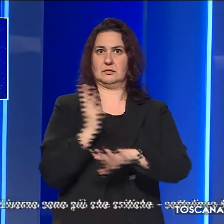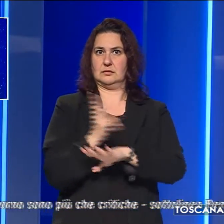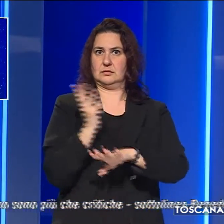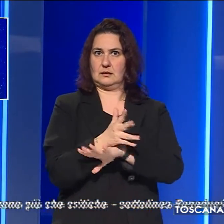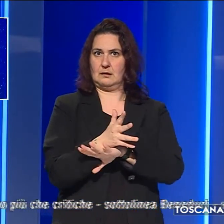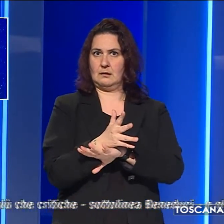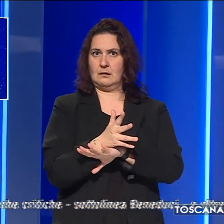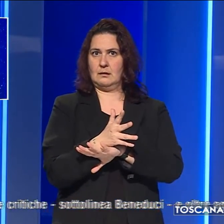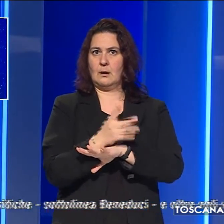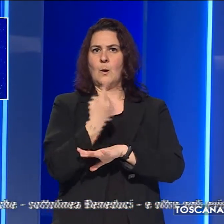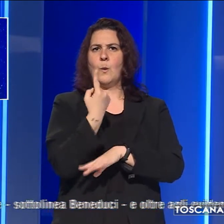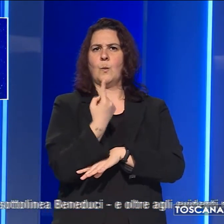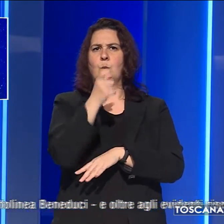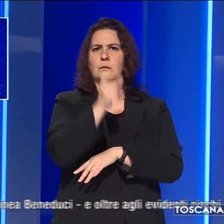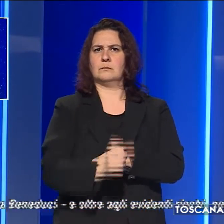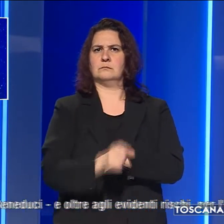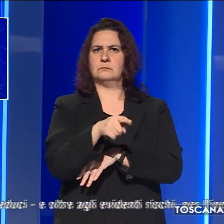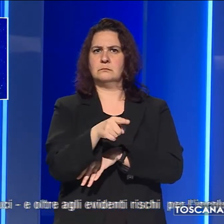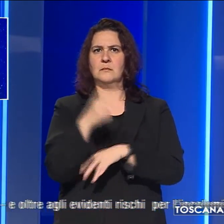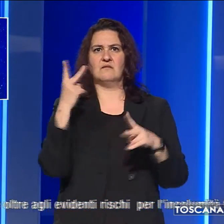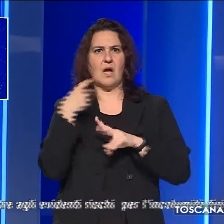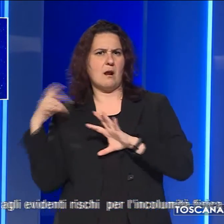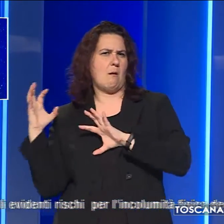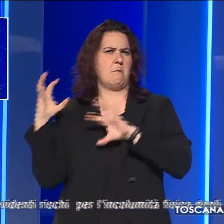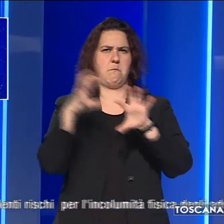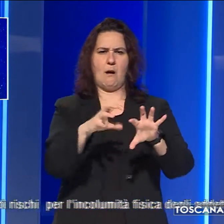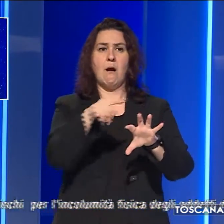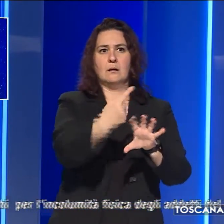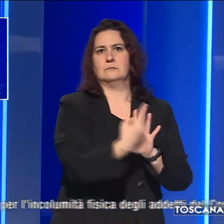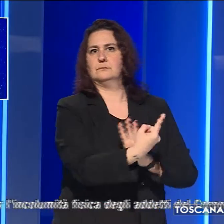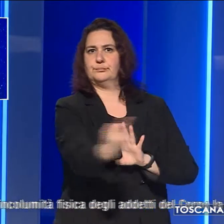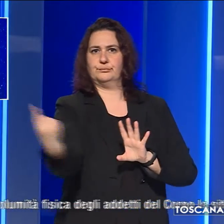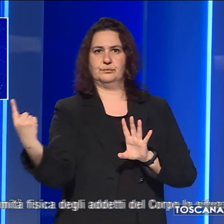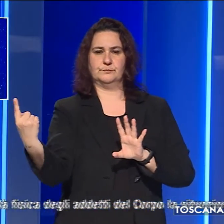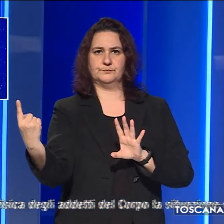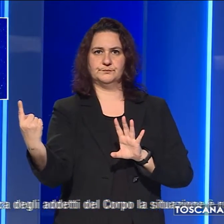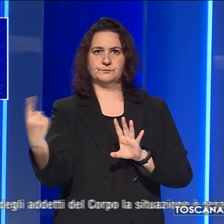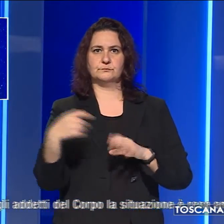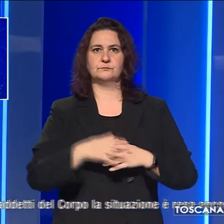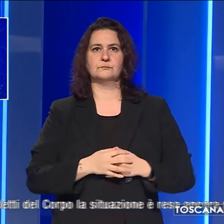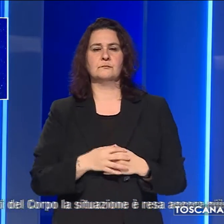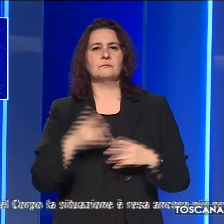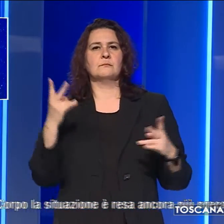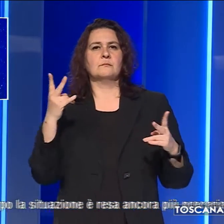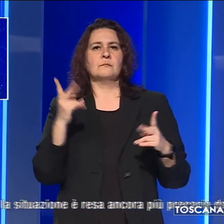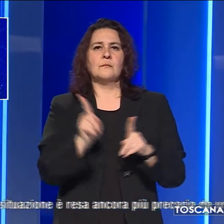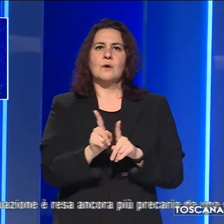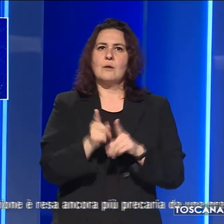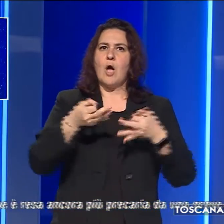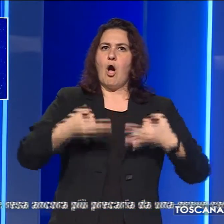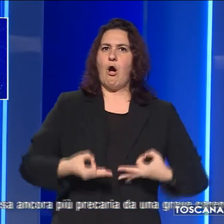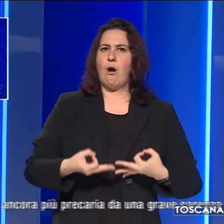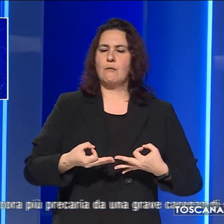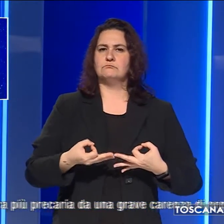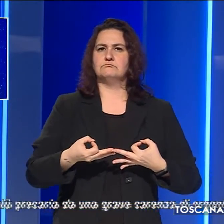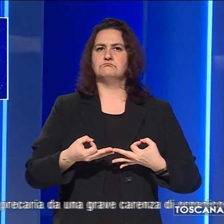sezione un detenuto oggetto dell'aggressione. Oltre che per motivi di ordine e sicurezza le